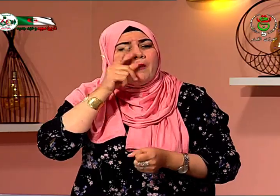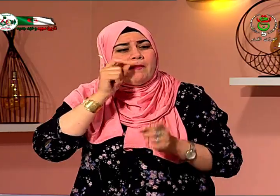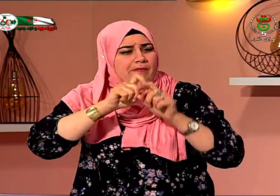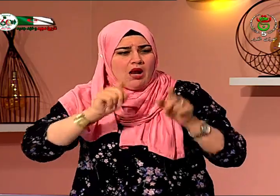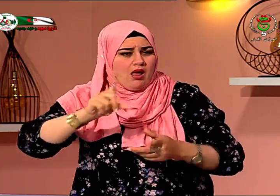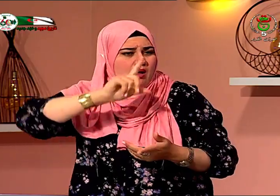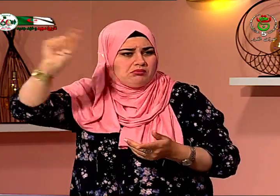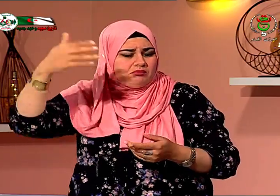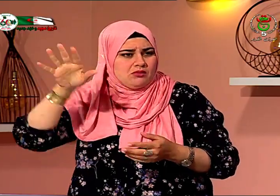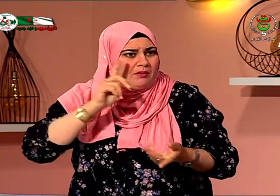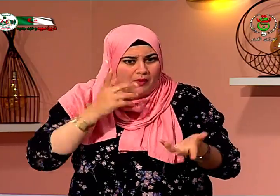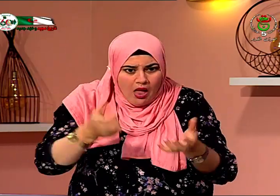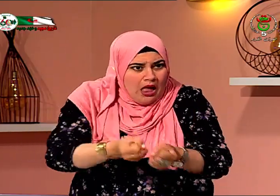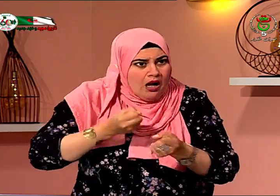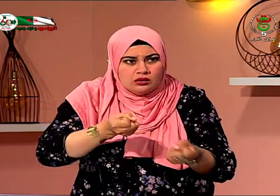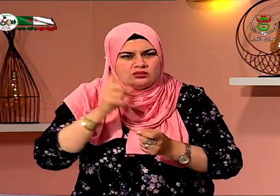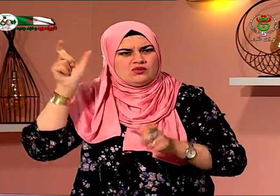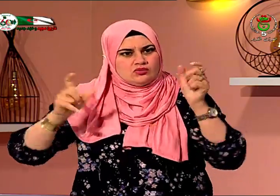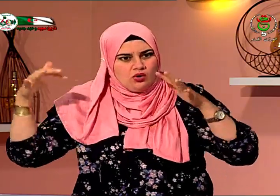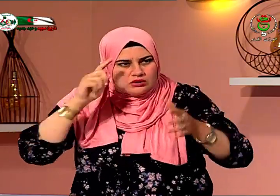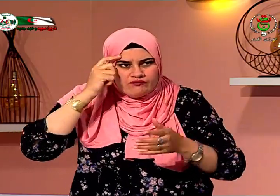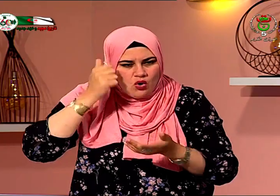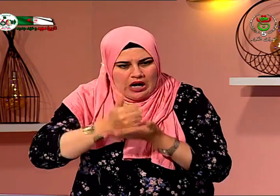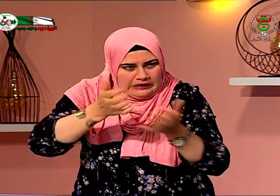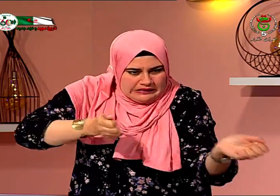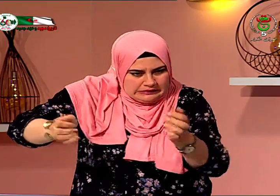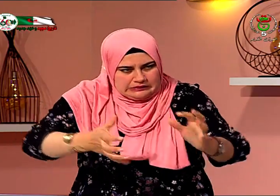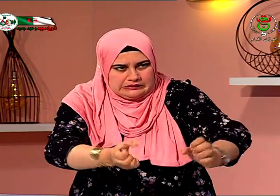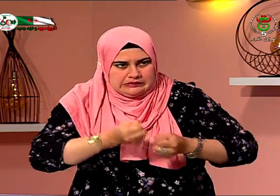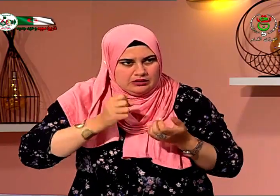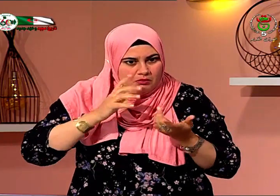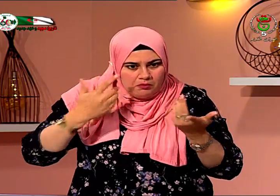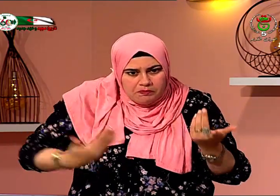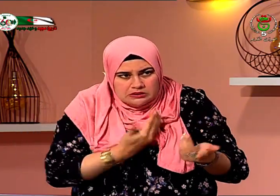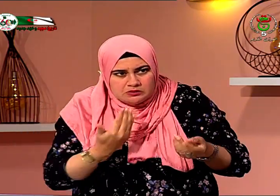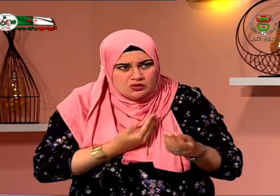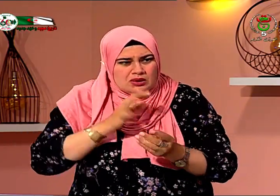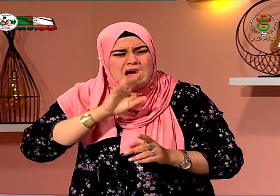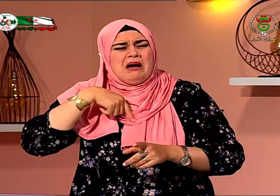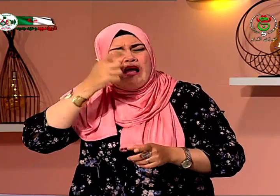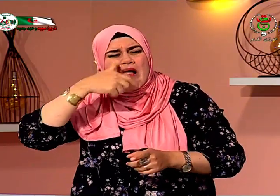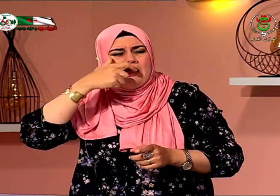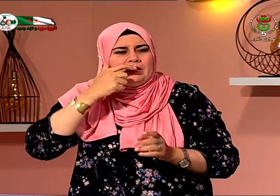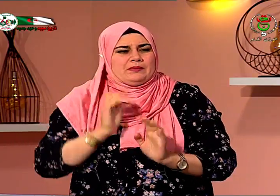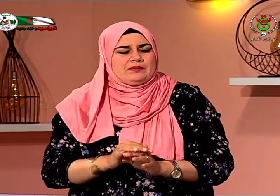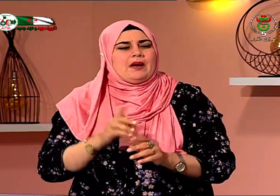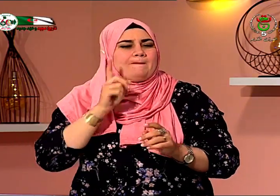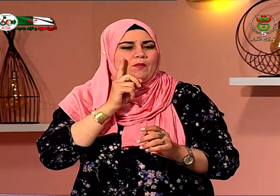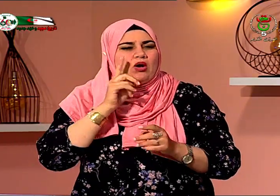فأخرجت يدي كي يروني ولكنهم لم لم يستطيعوا إخراجي فماذا فعلوا وبقيت أبكي